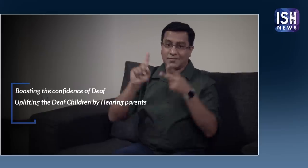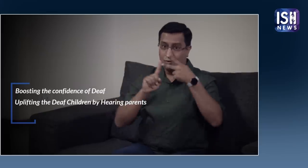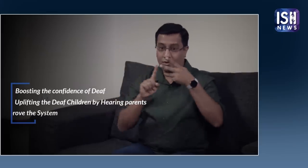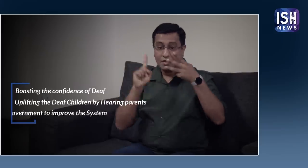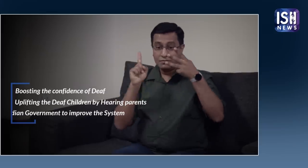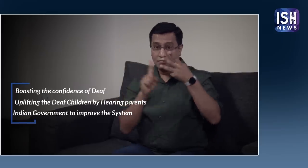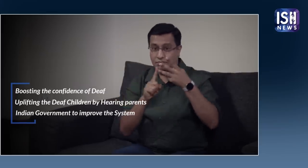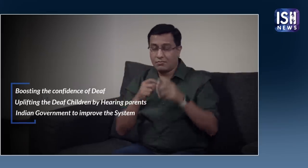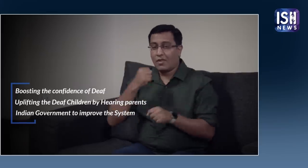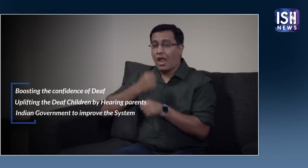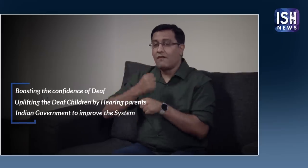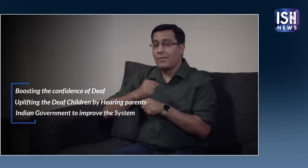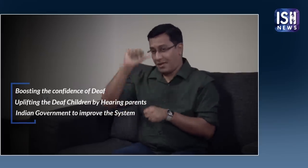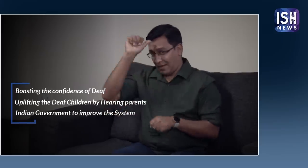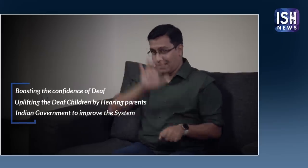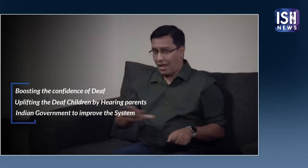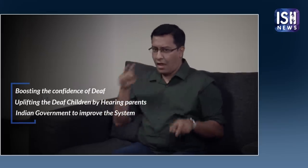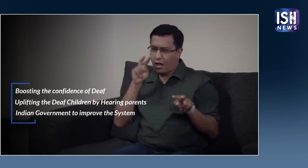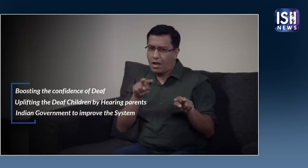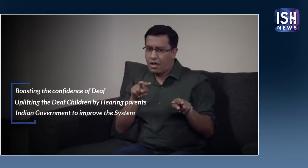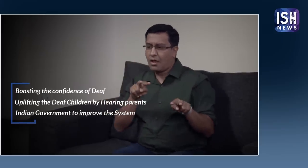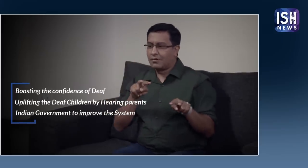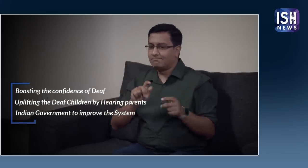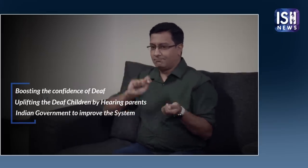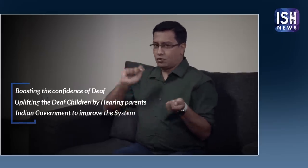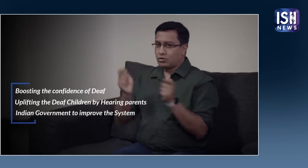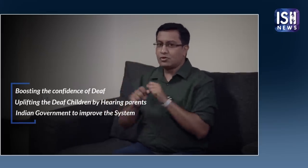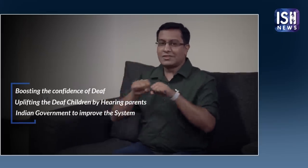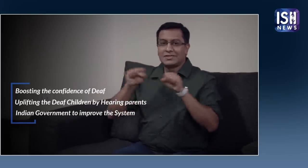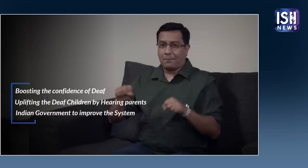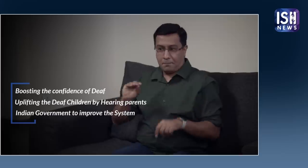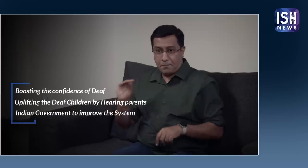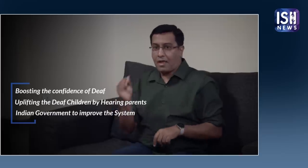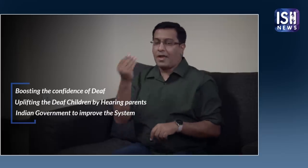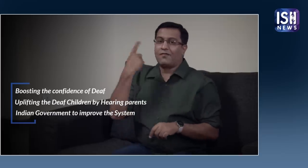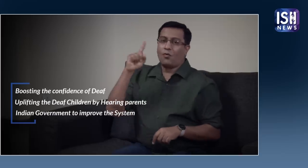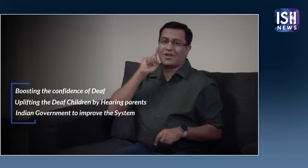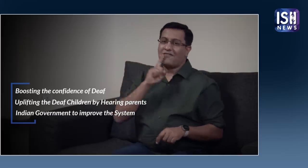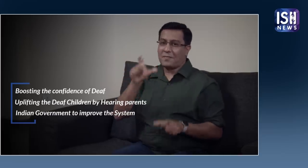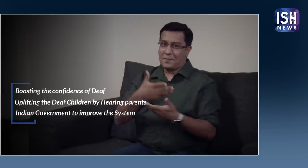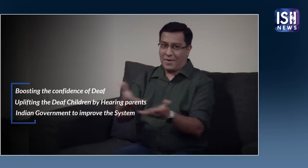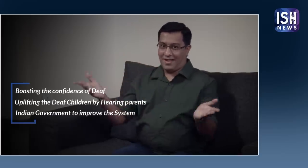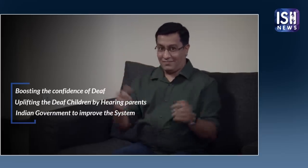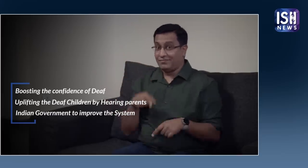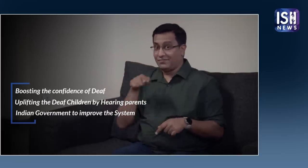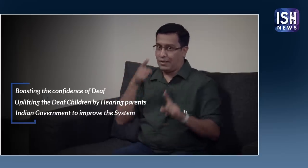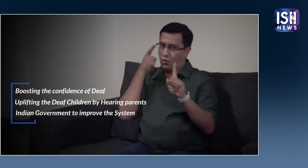और तीसरा पारत सरकार को डेफ के लिए व्यवस्था में सुधार करने के लिए अवगत कराना आज की